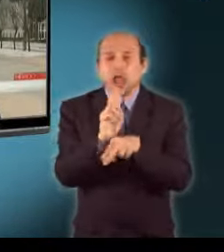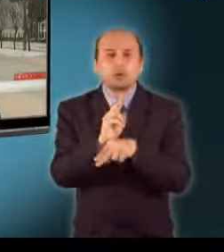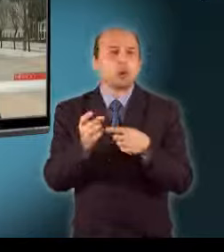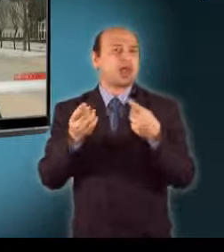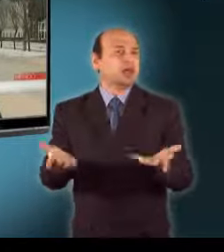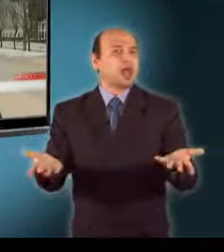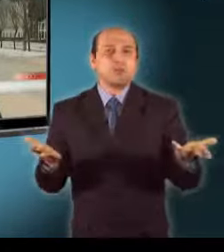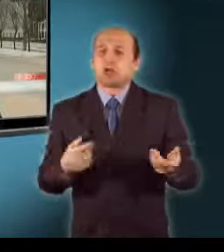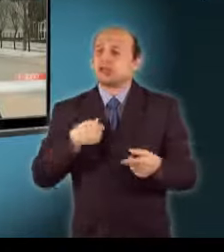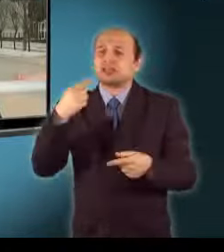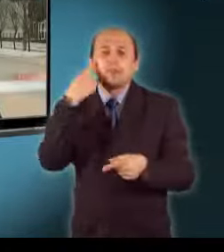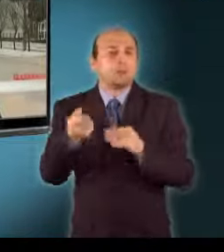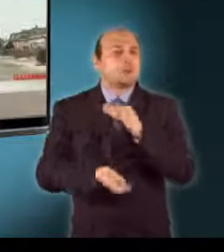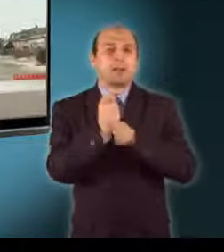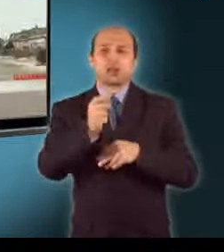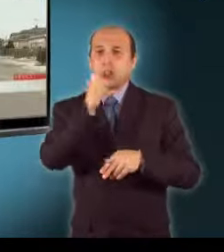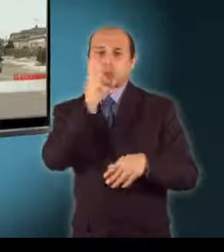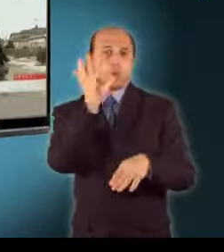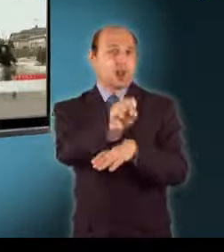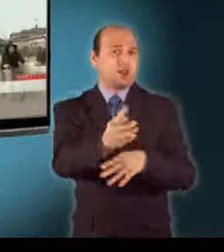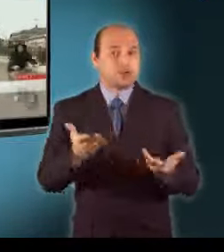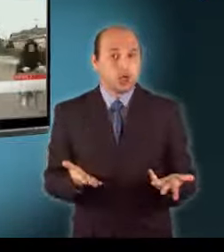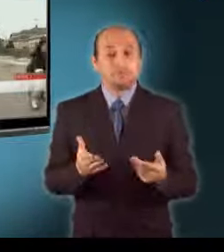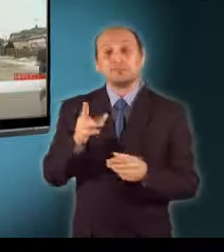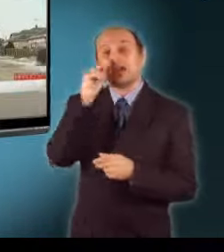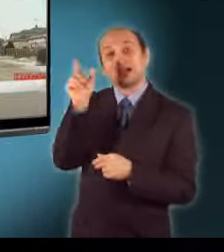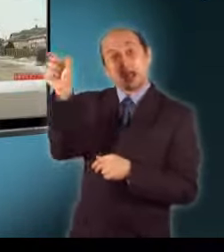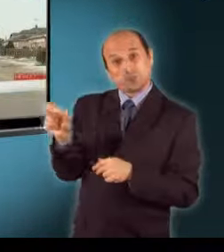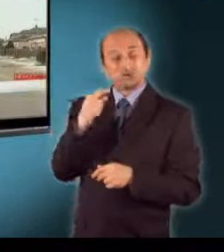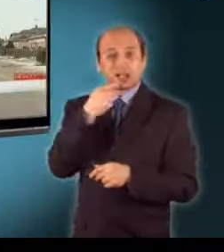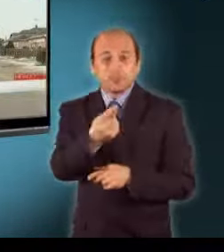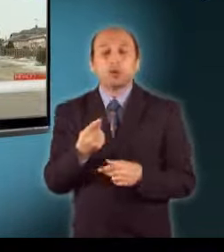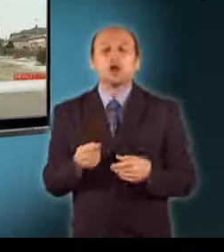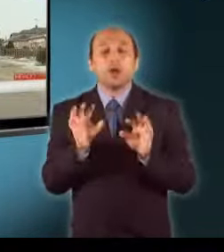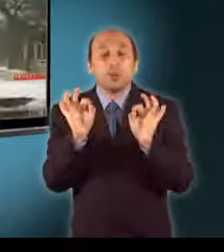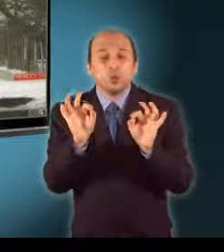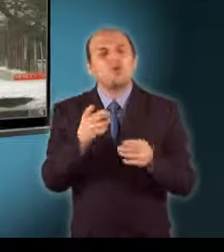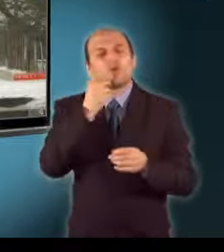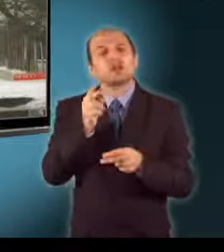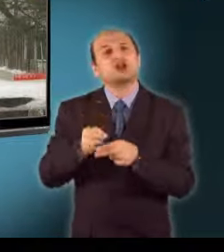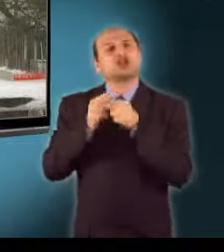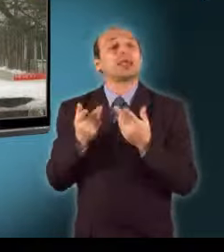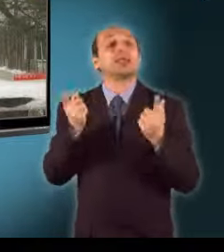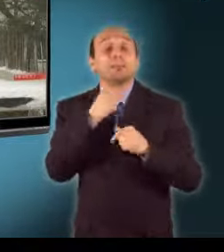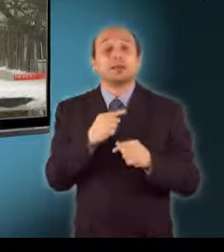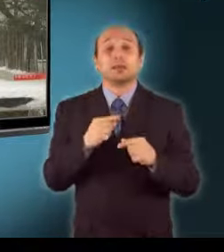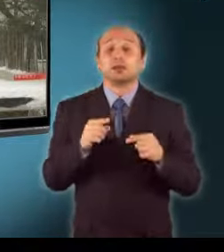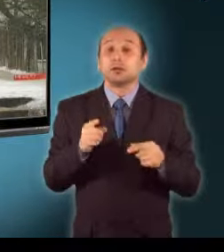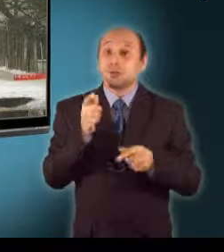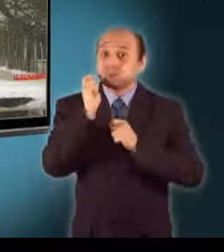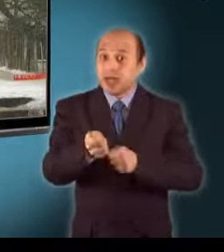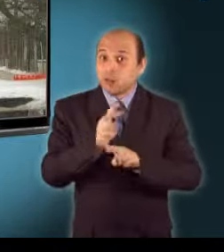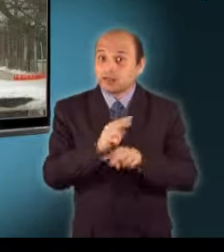tudjuk megcsípni ezeket a tolvajokat. A rendőrségnél azt mondják, sokat segítene a helyzeten, ha a betöréseket, lopásokat